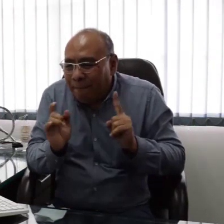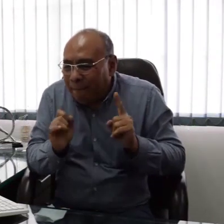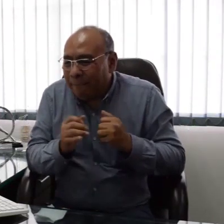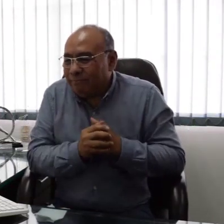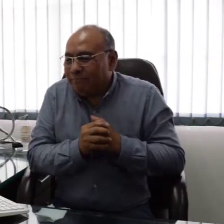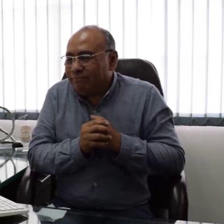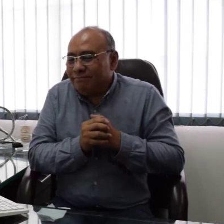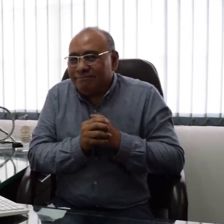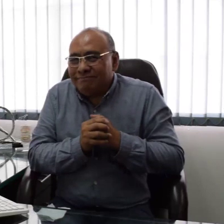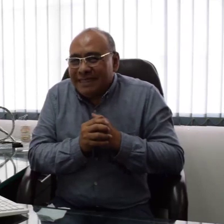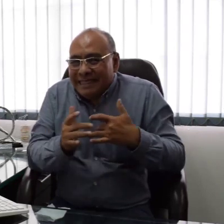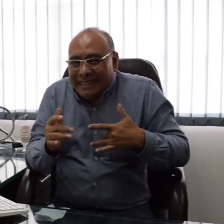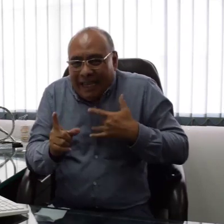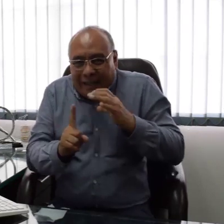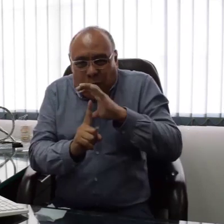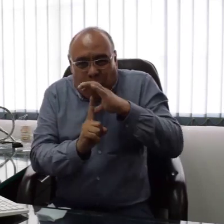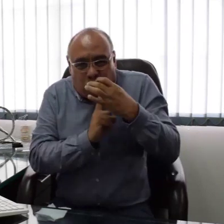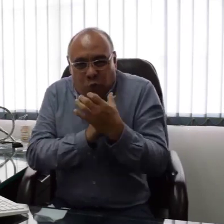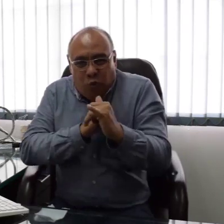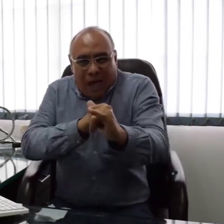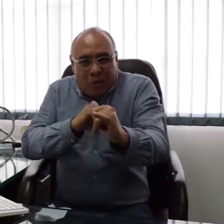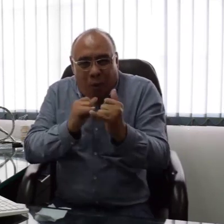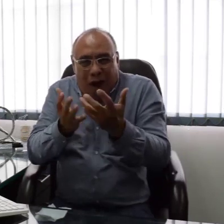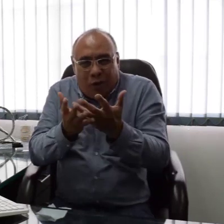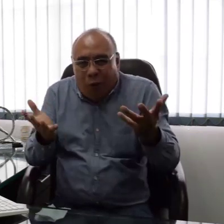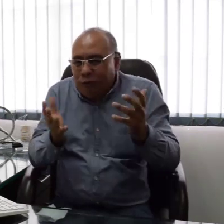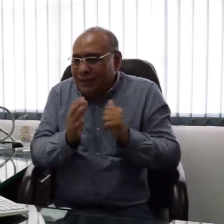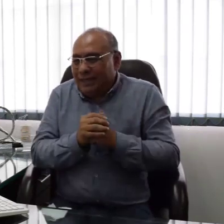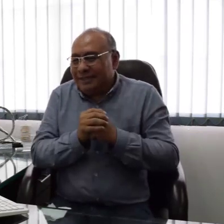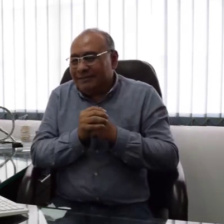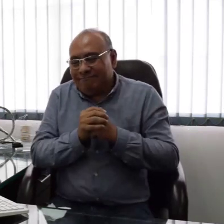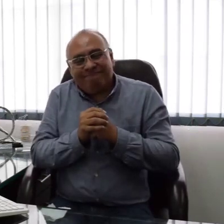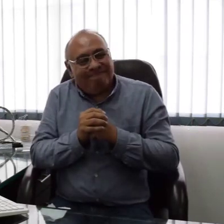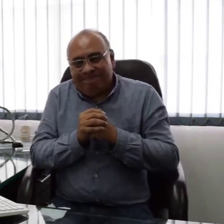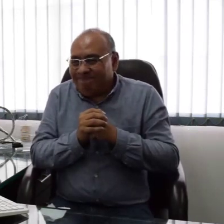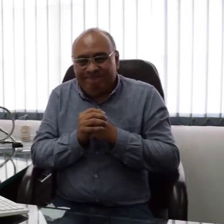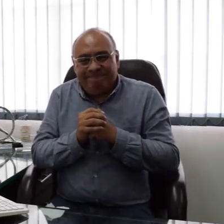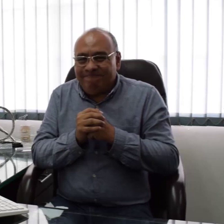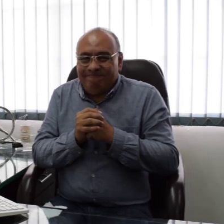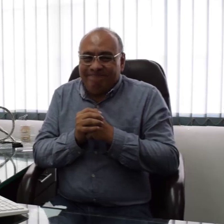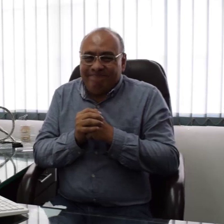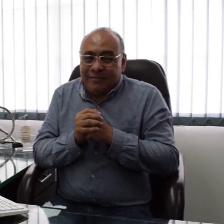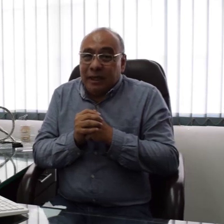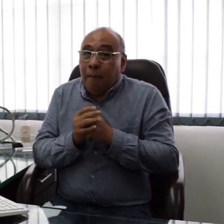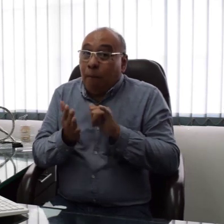Pero esto no es adecuado porque no experimentan la vivencia de la sordera y, por lo tanto, no comparten los mismos intereses culturales.